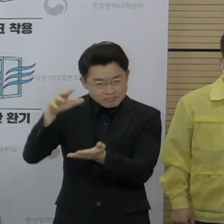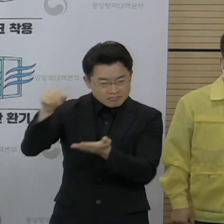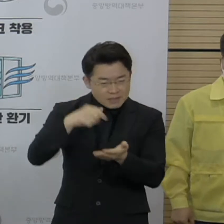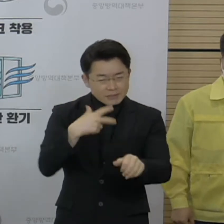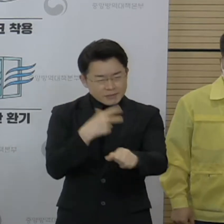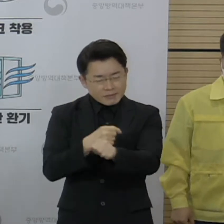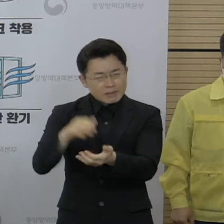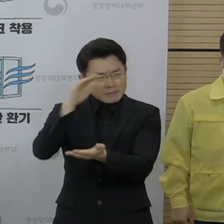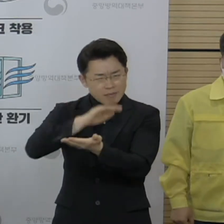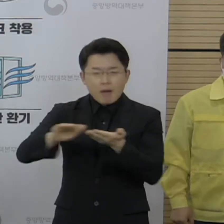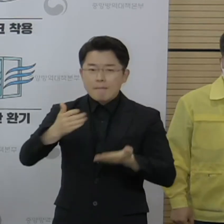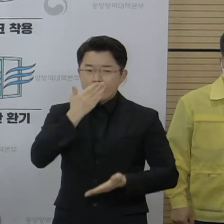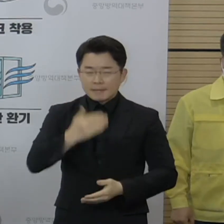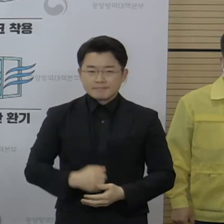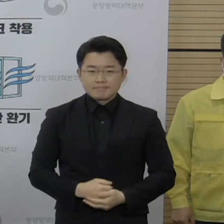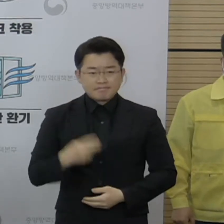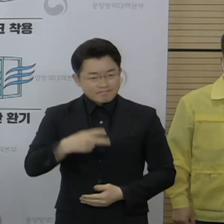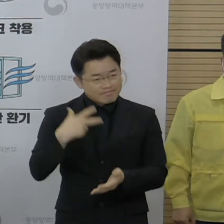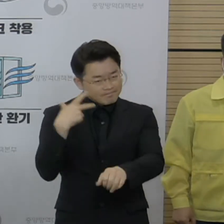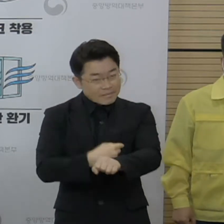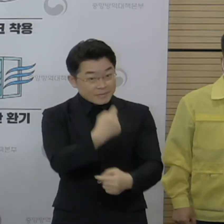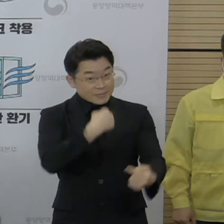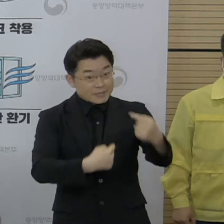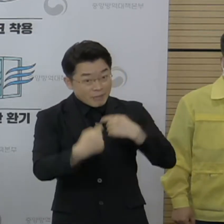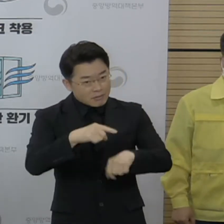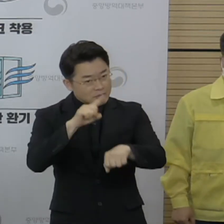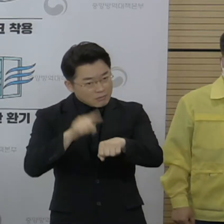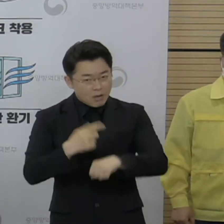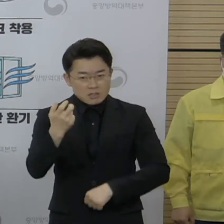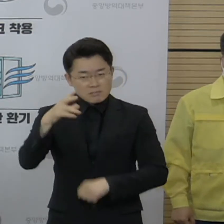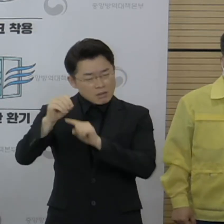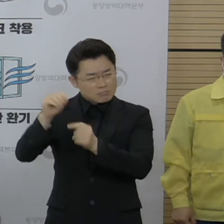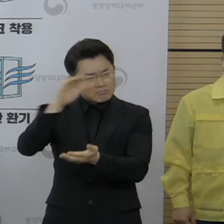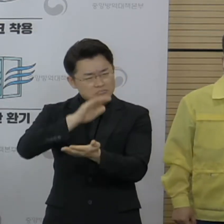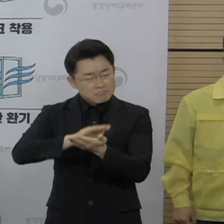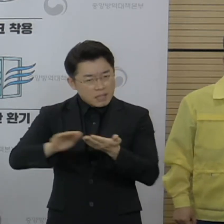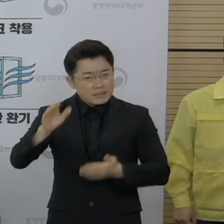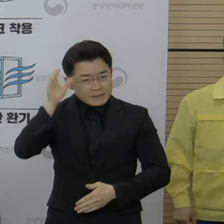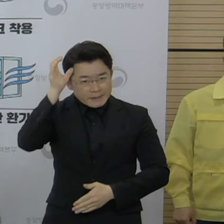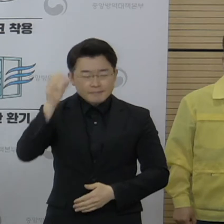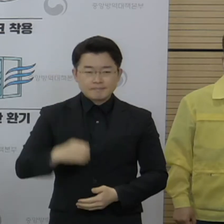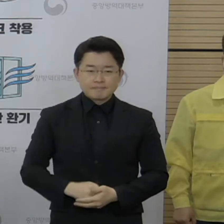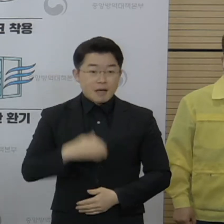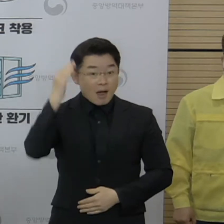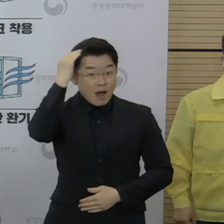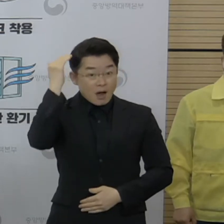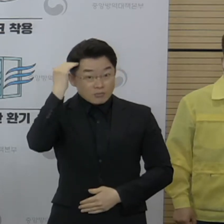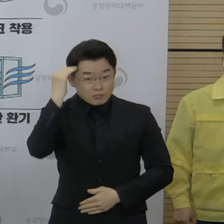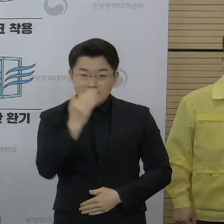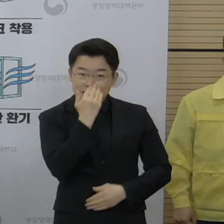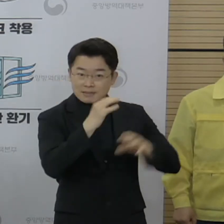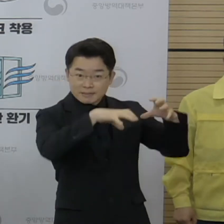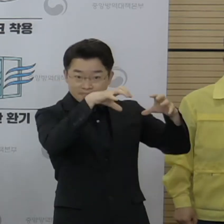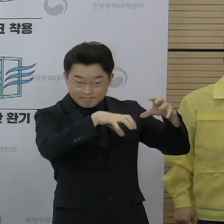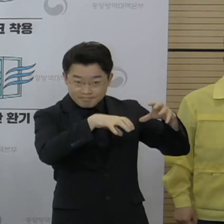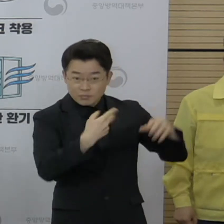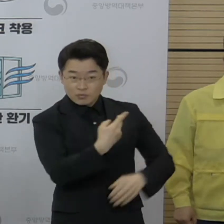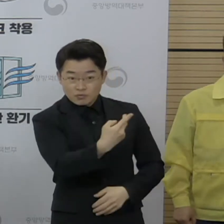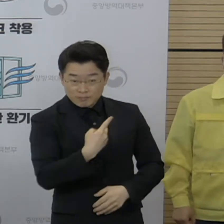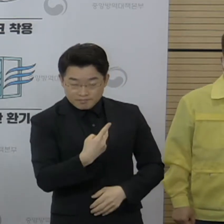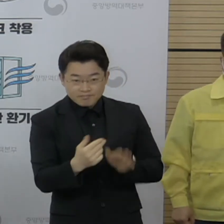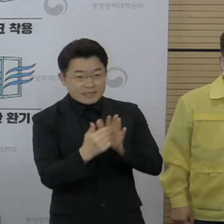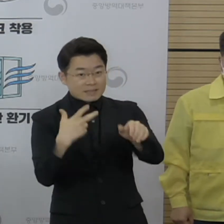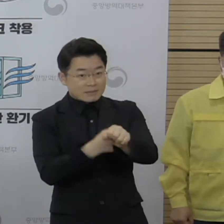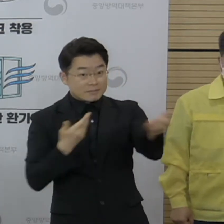참여율이 높아 단기간의 접종을 마무리할 수 있다는 점을 고려하여 한국, 이스라엘 간의 백신 교환이